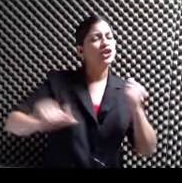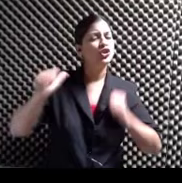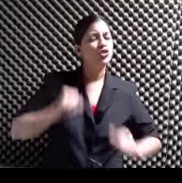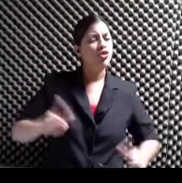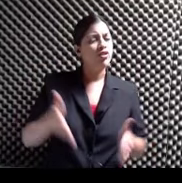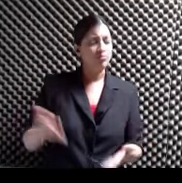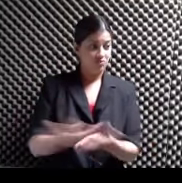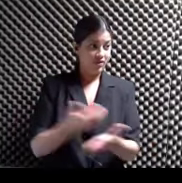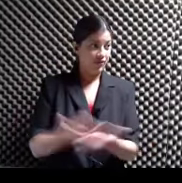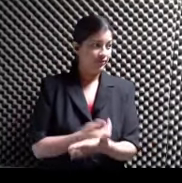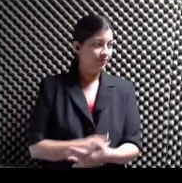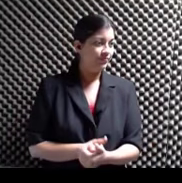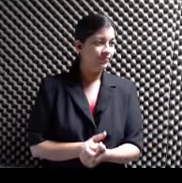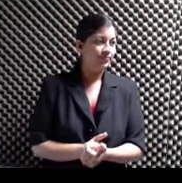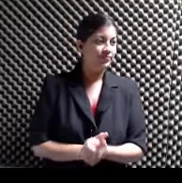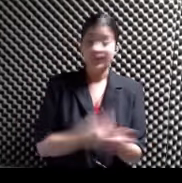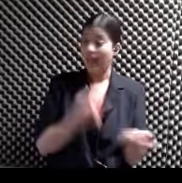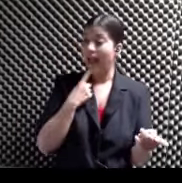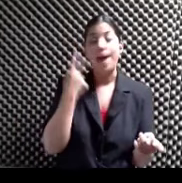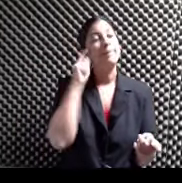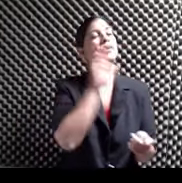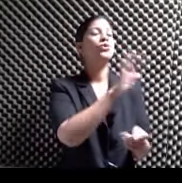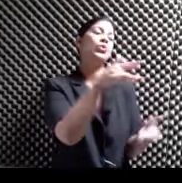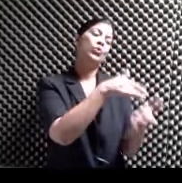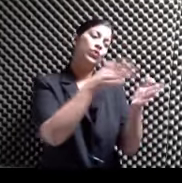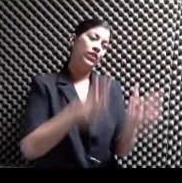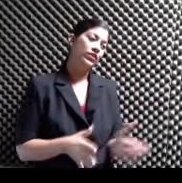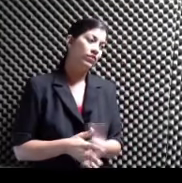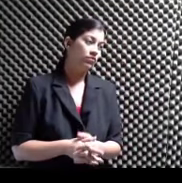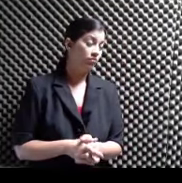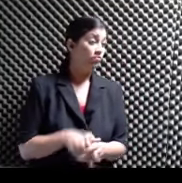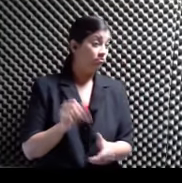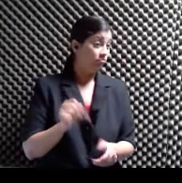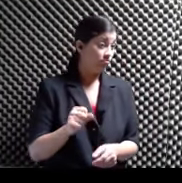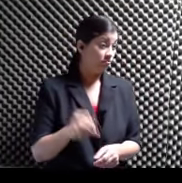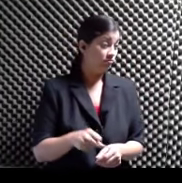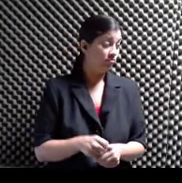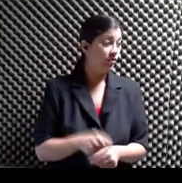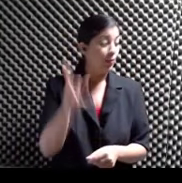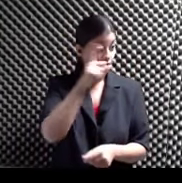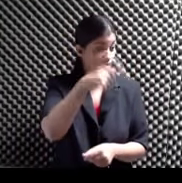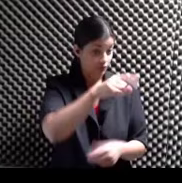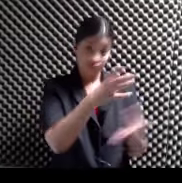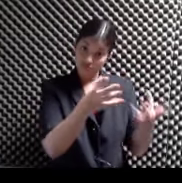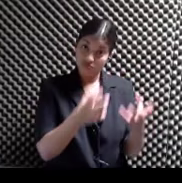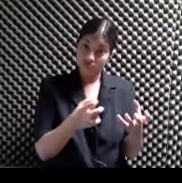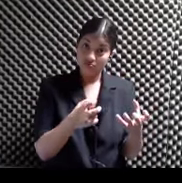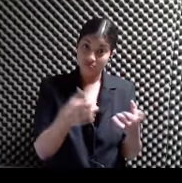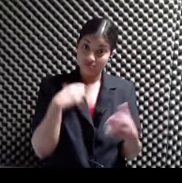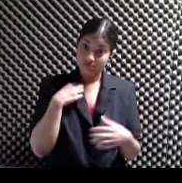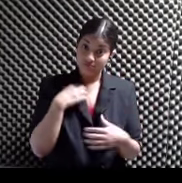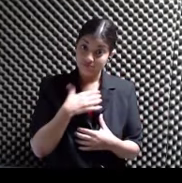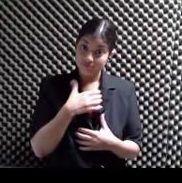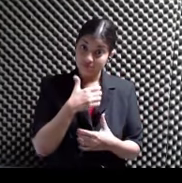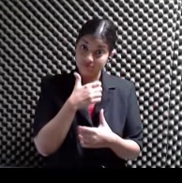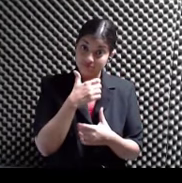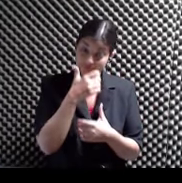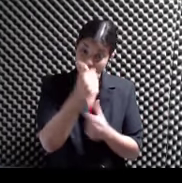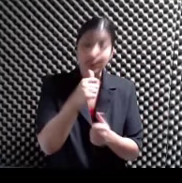llevaras No, no Fuera de broma Para que se lo diga a sus estudiantes Porque ellos me dijeron Que sí Que también están interesados En estudiantes Esto va a ser